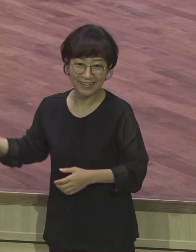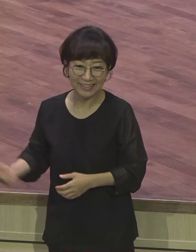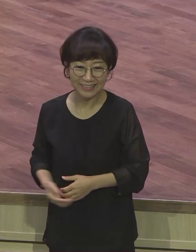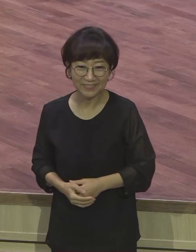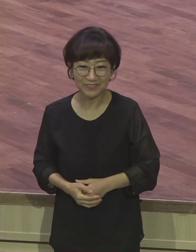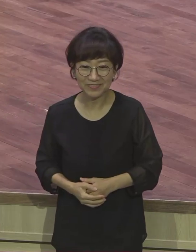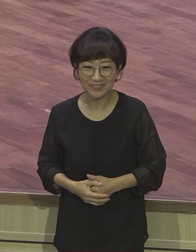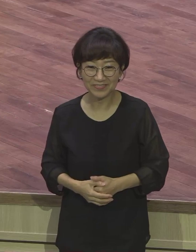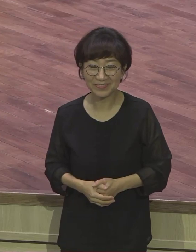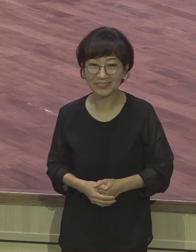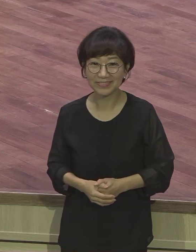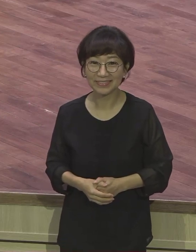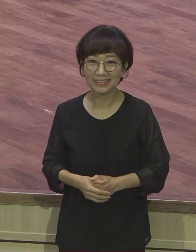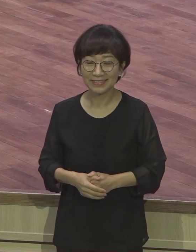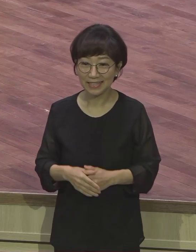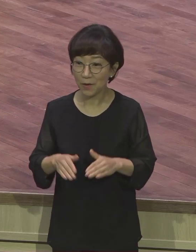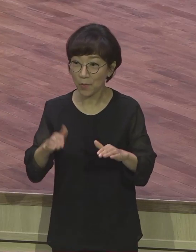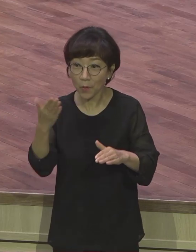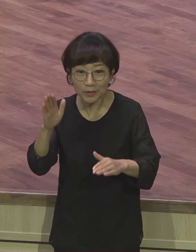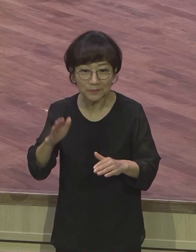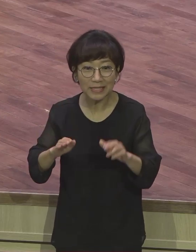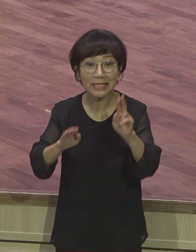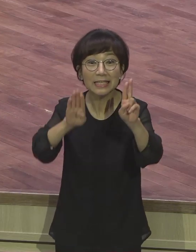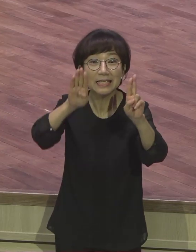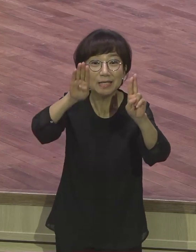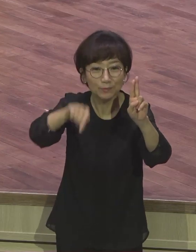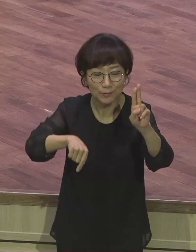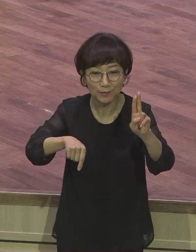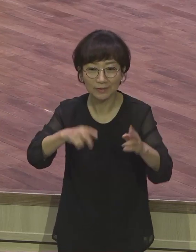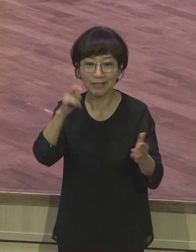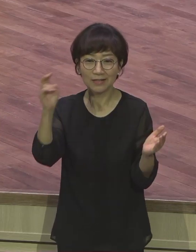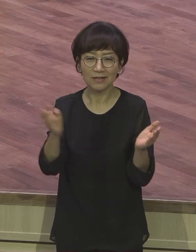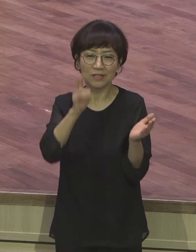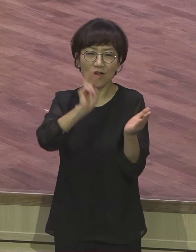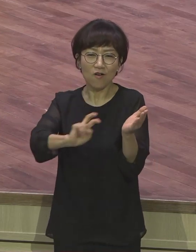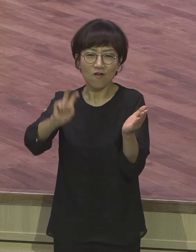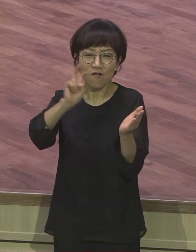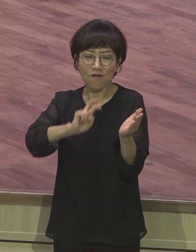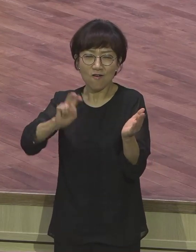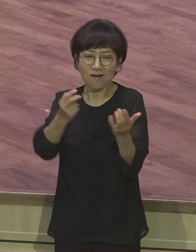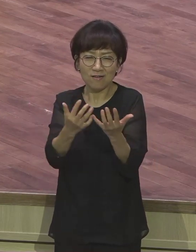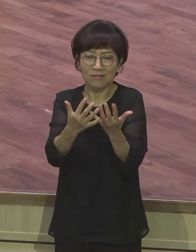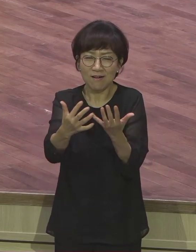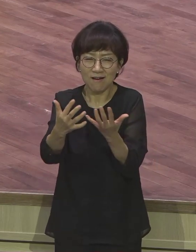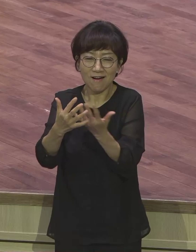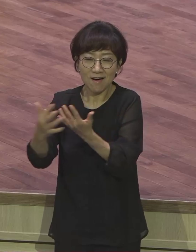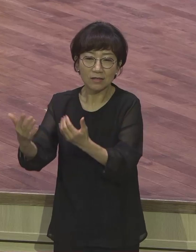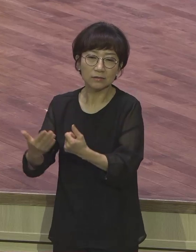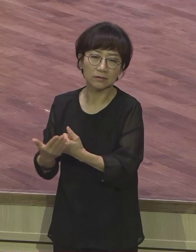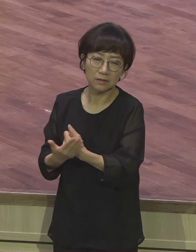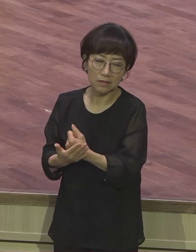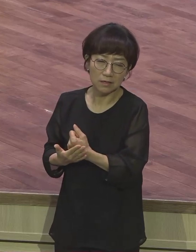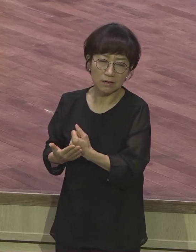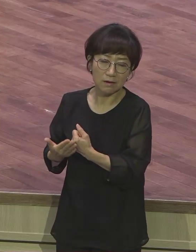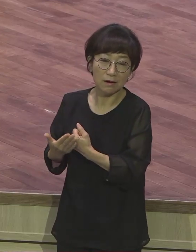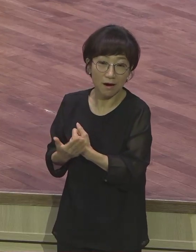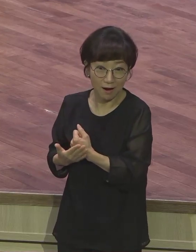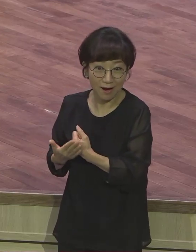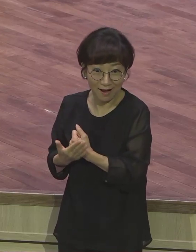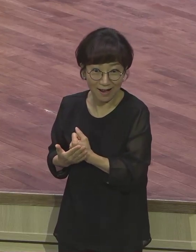요즘 이부 성가대가 은혜가 너무 잘 많아서 제가 성가대는 이부를 주로 많이 보냅니다.